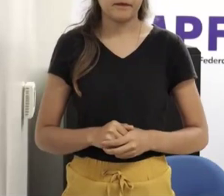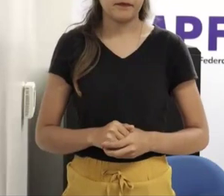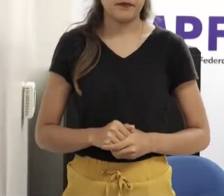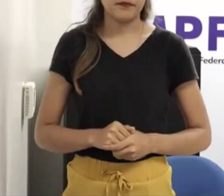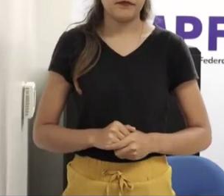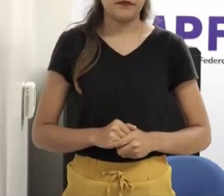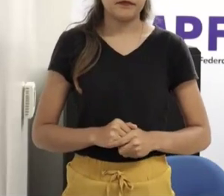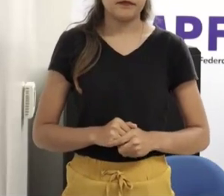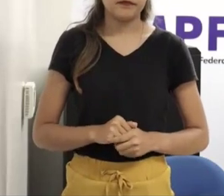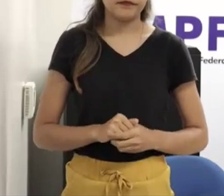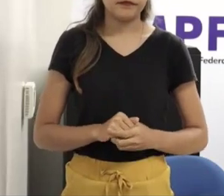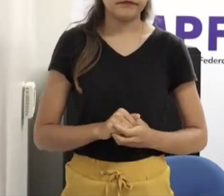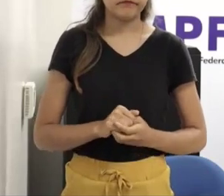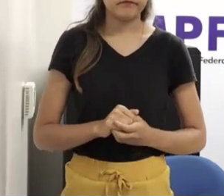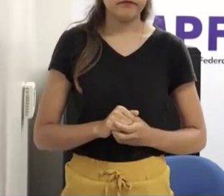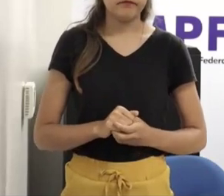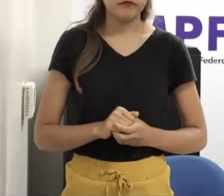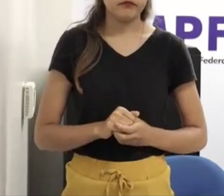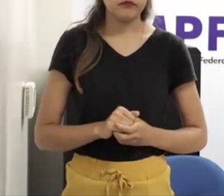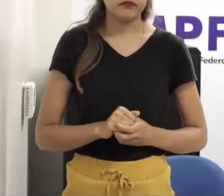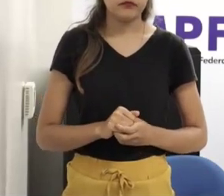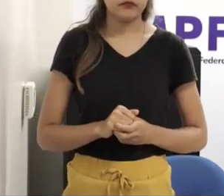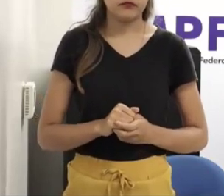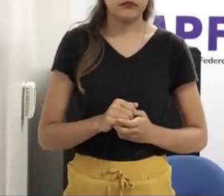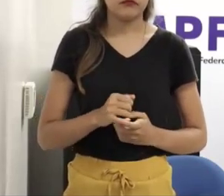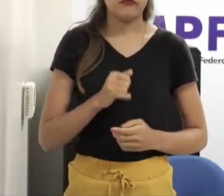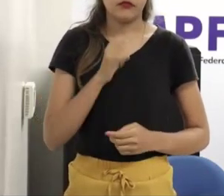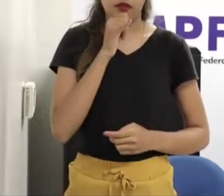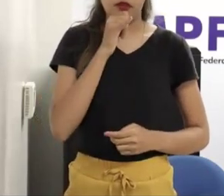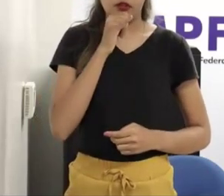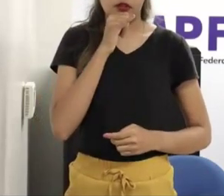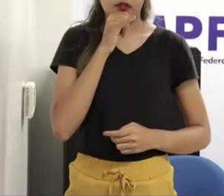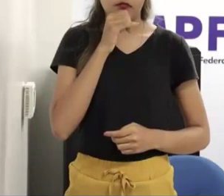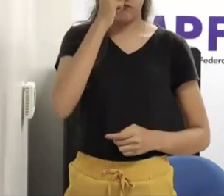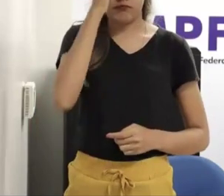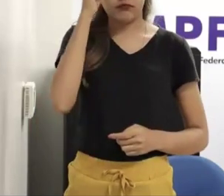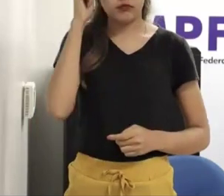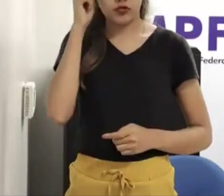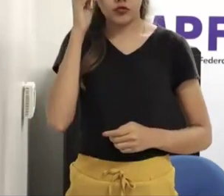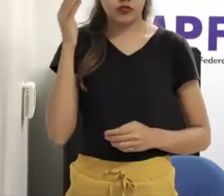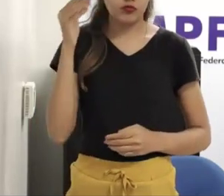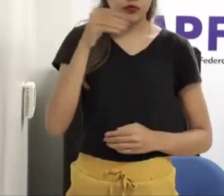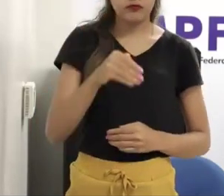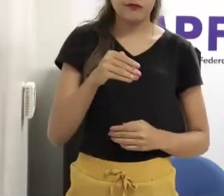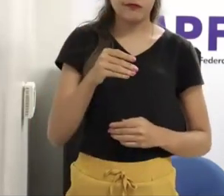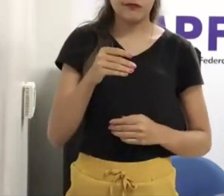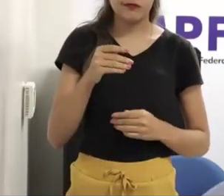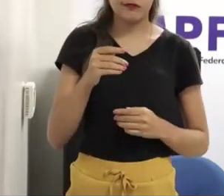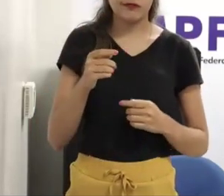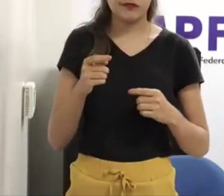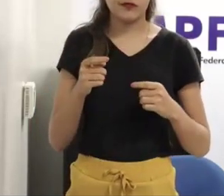sofreram adulto, que sofreram criança, relatando do seu histórico no passado.